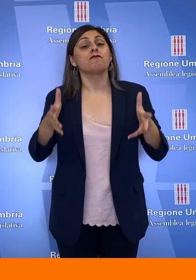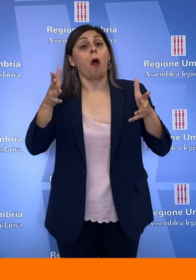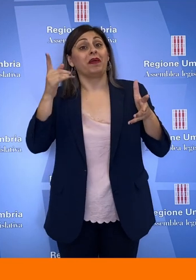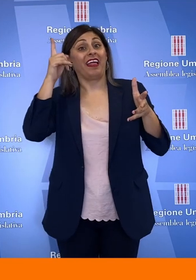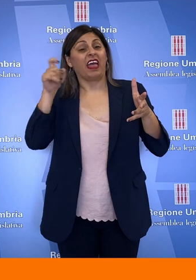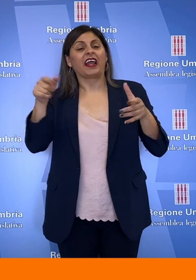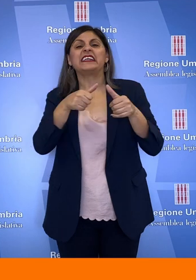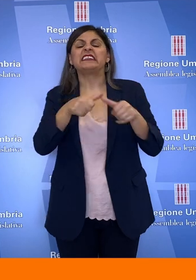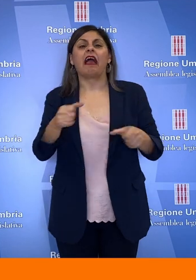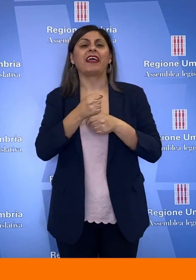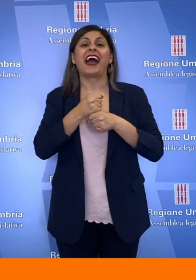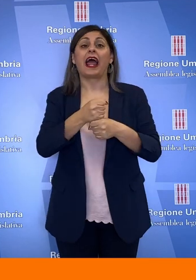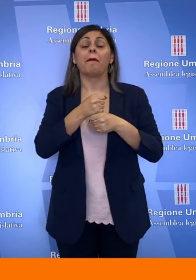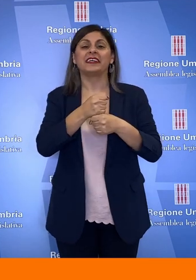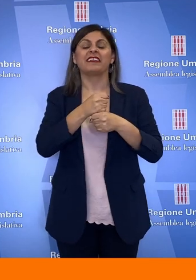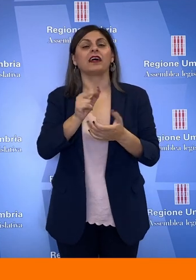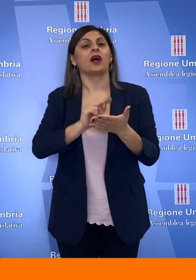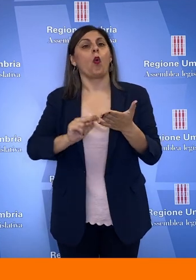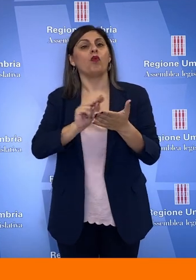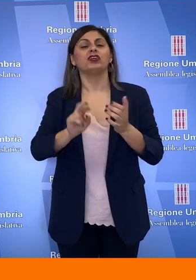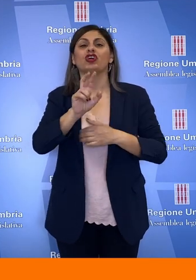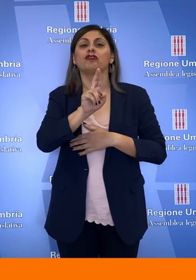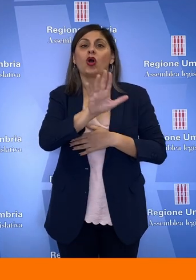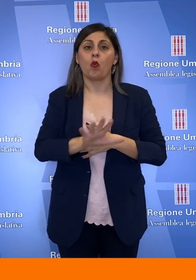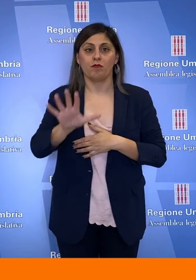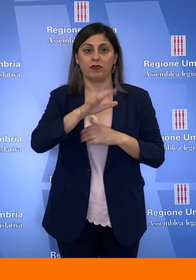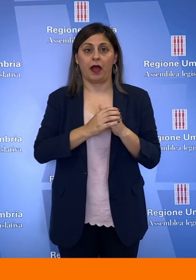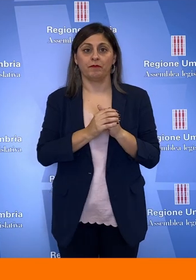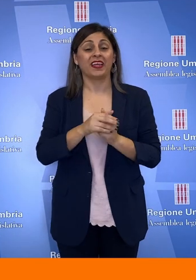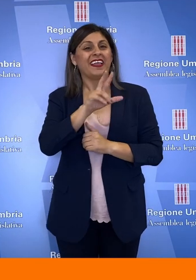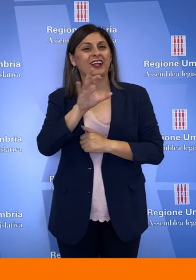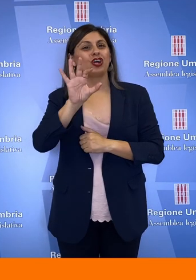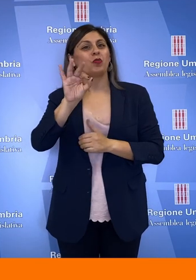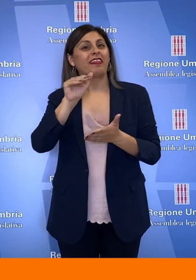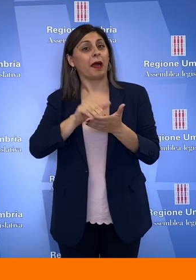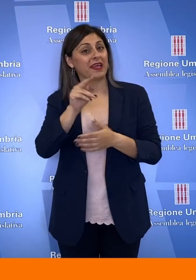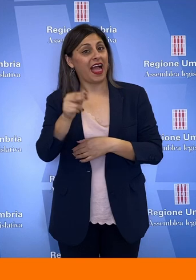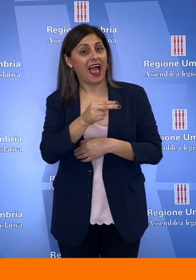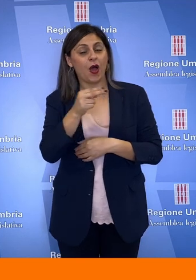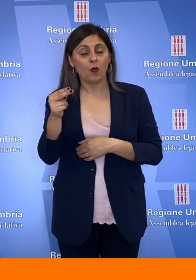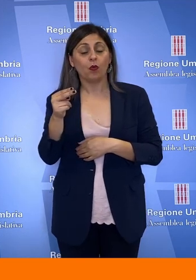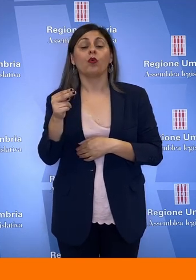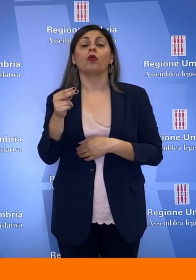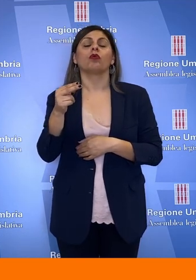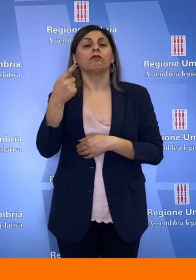sede di rappresentanza e di uffici della regione Umbria, 350 mila euro per l'emissione di ruoli nel